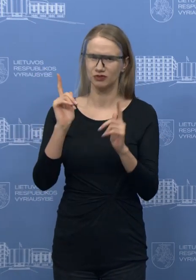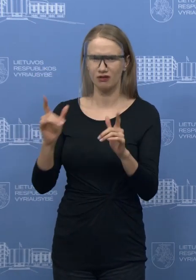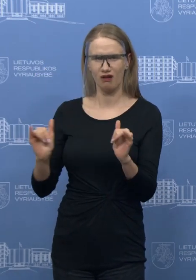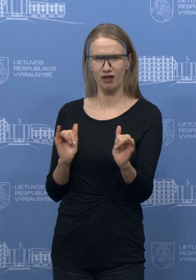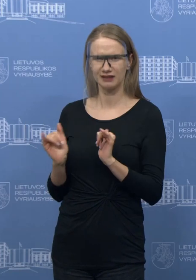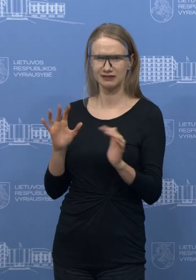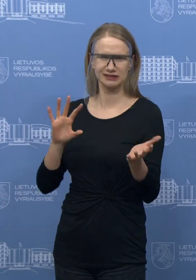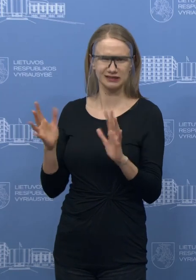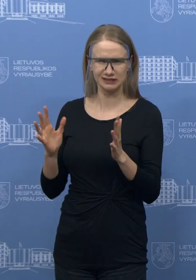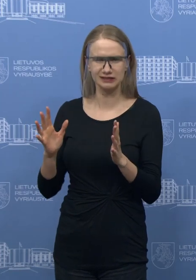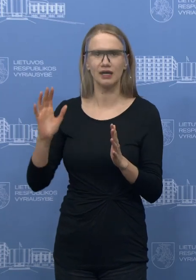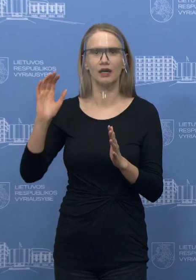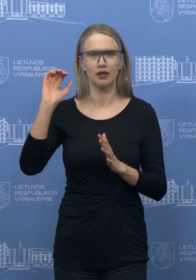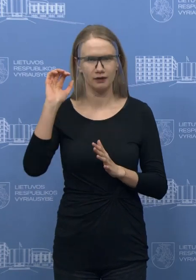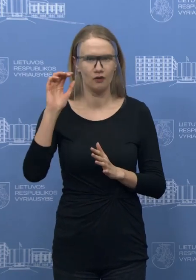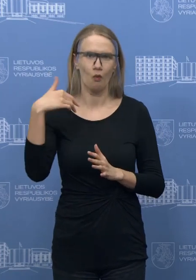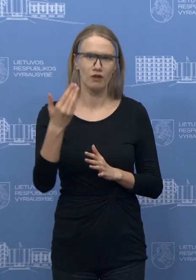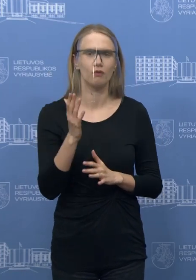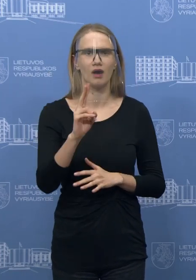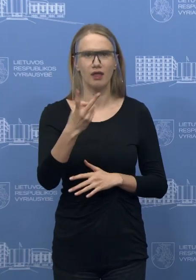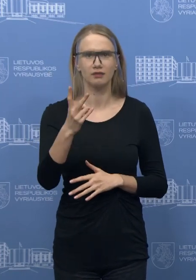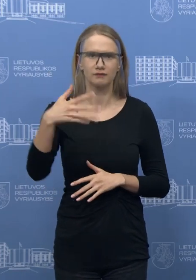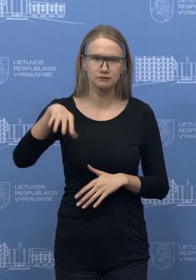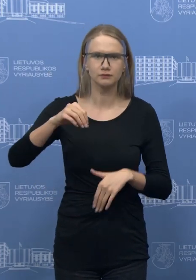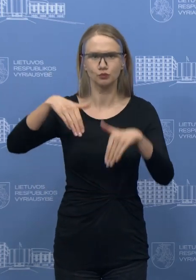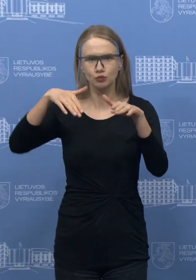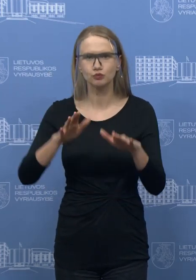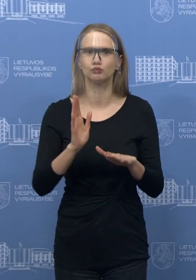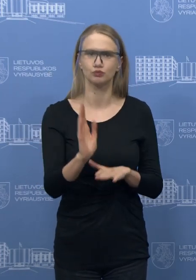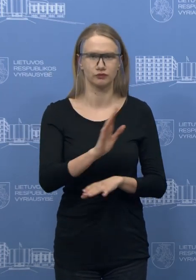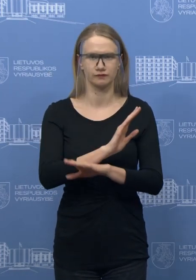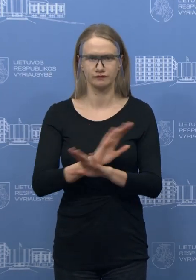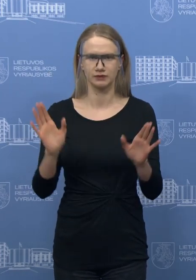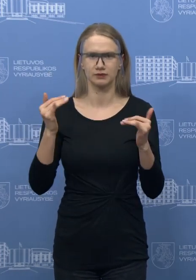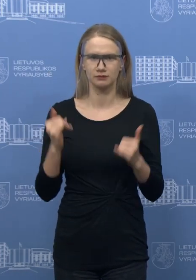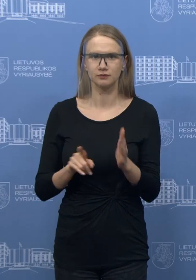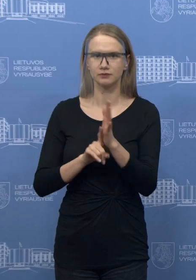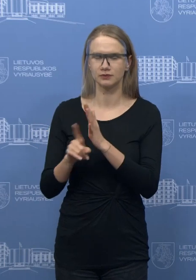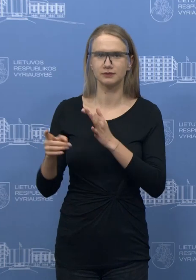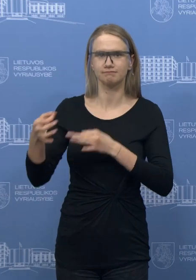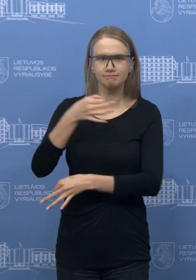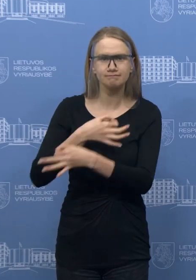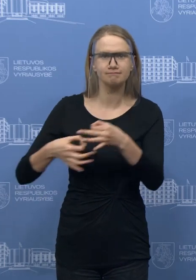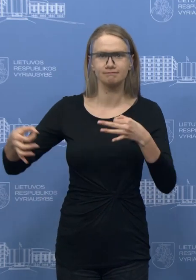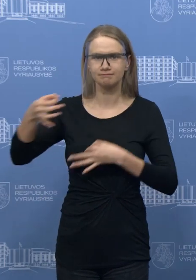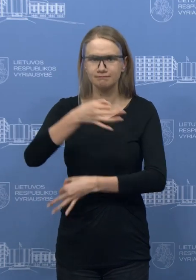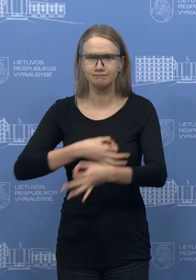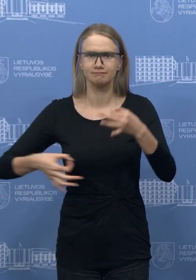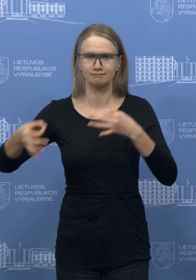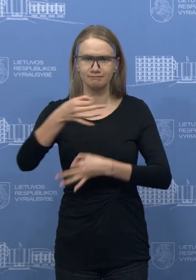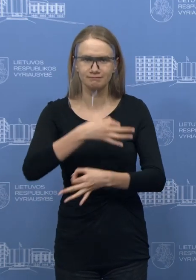laikina ir antradienį tie sprendimai tikrai bus padaryti. Mes esame pasiruošę kalbėti ir kalbėsimės tiek su